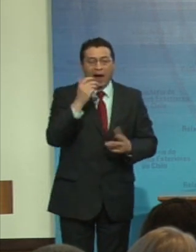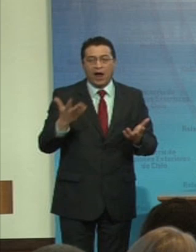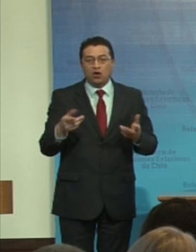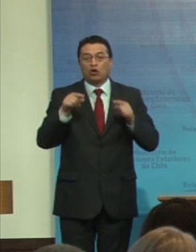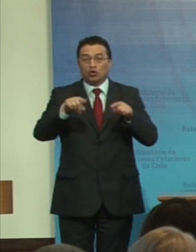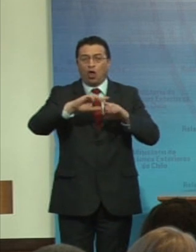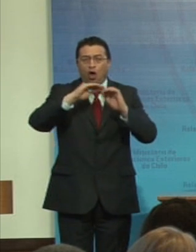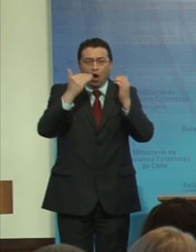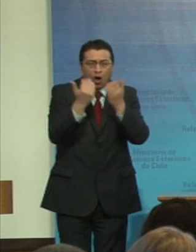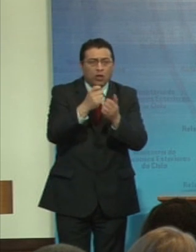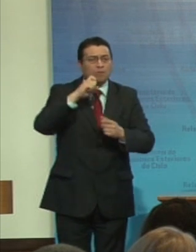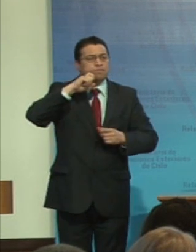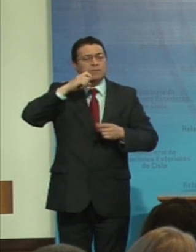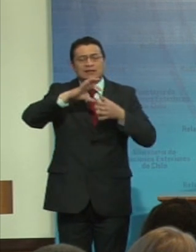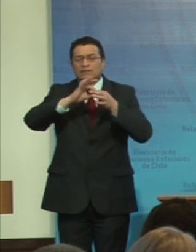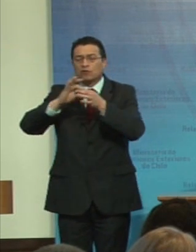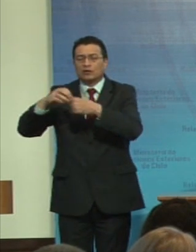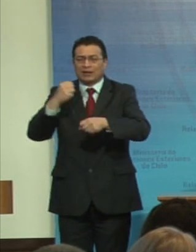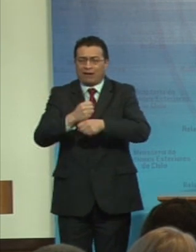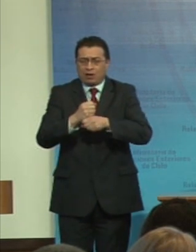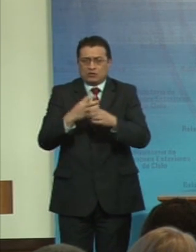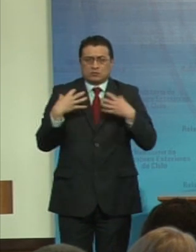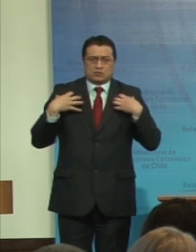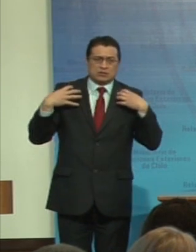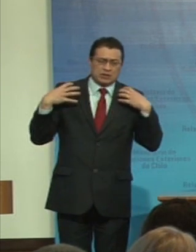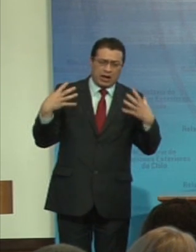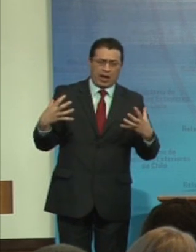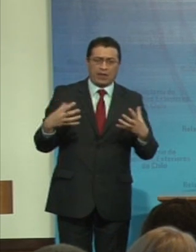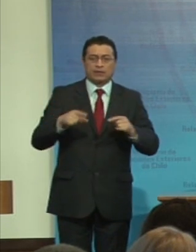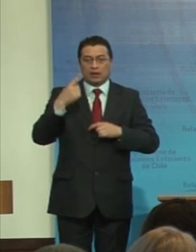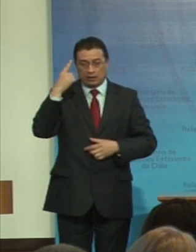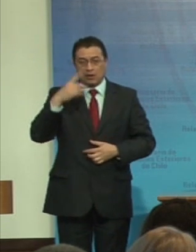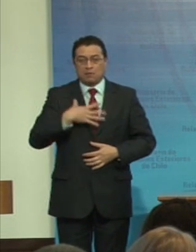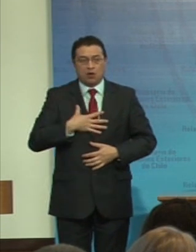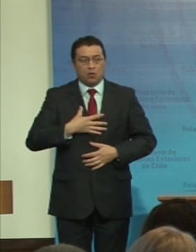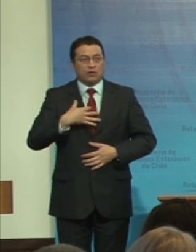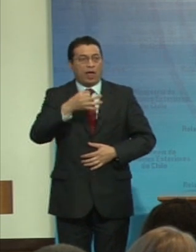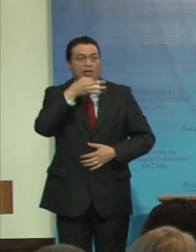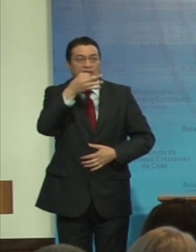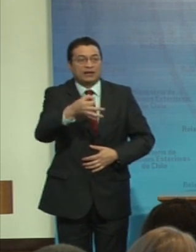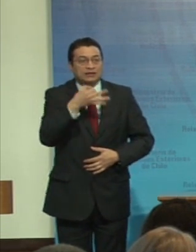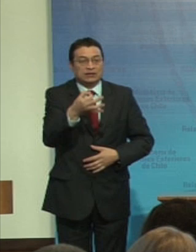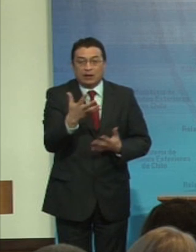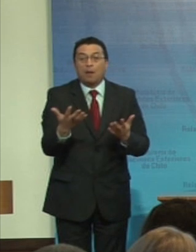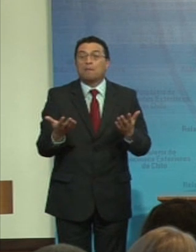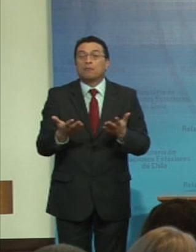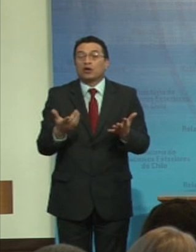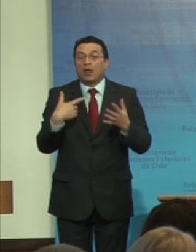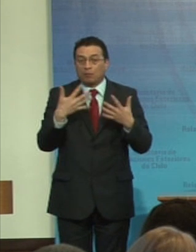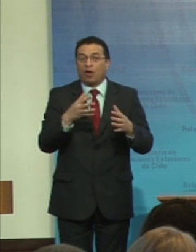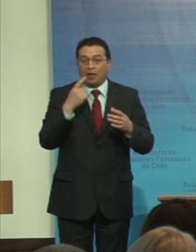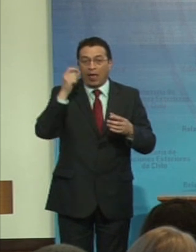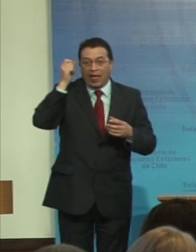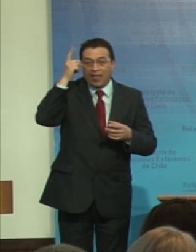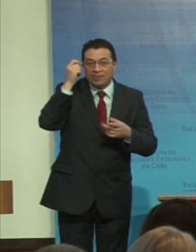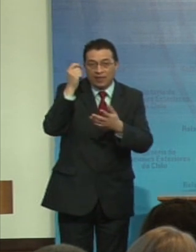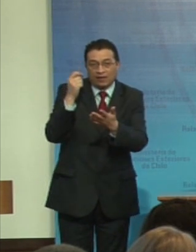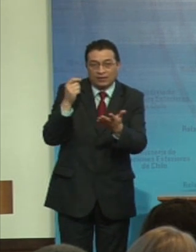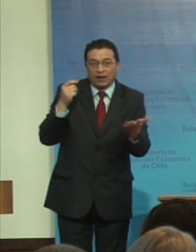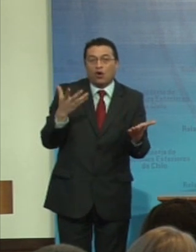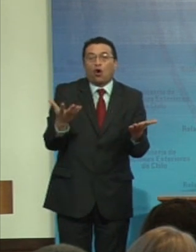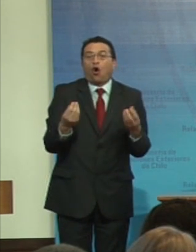significó un trabajo enorme, y me interesa decírselo para contextualizar cómo fue.